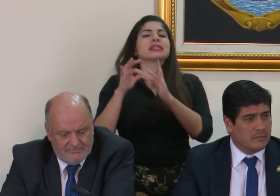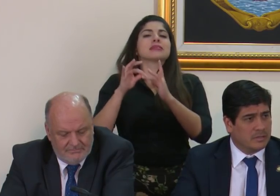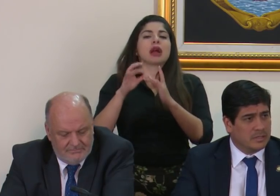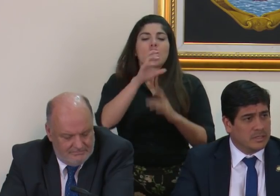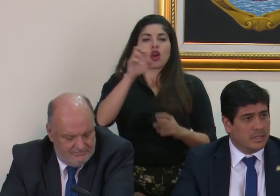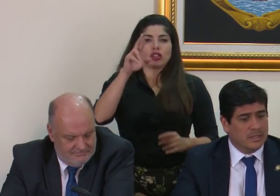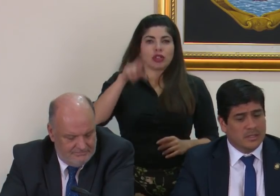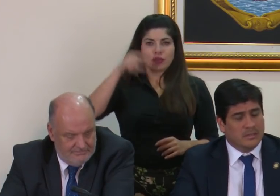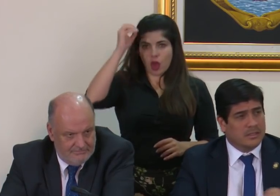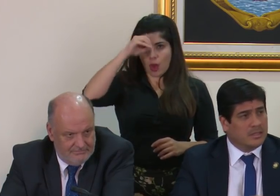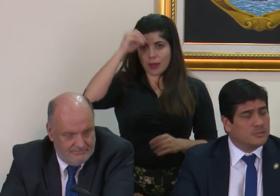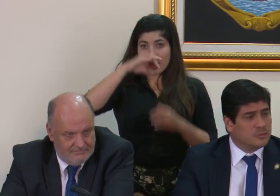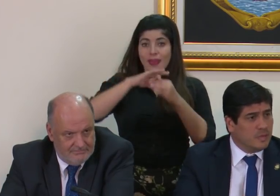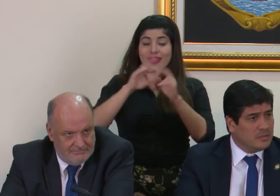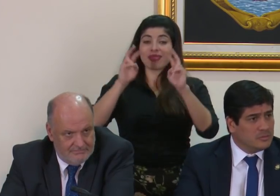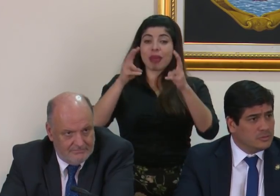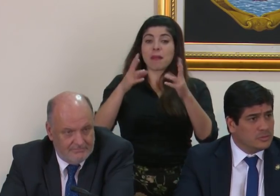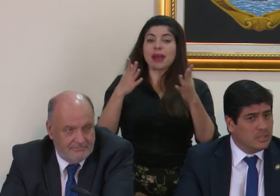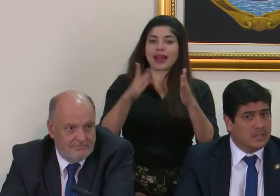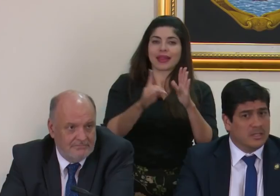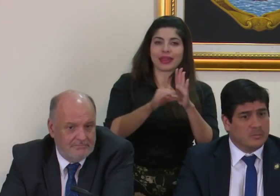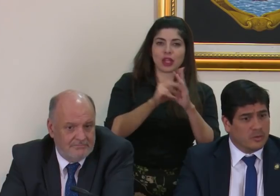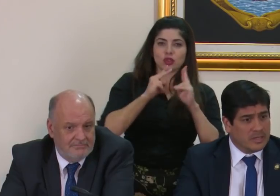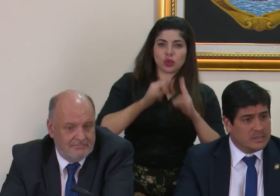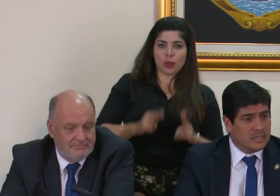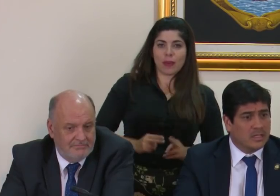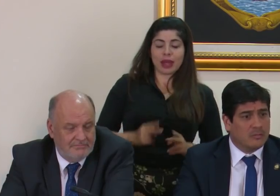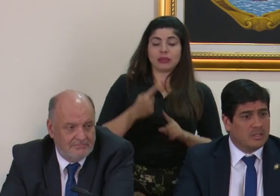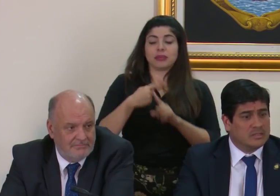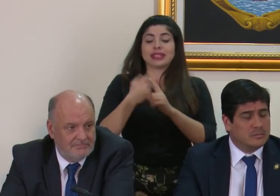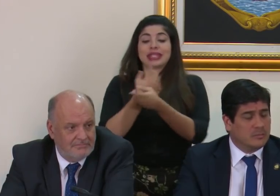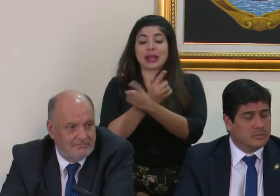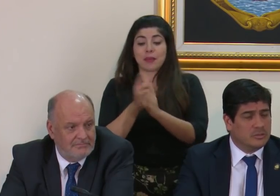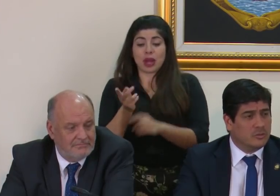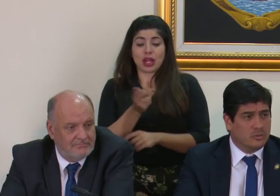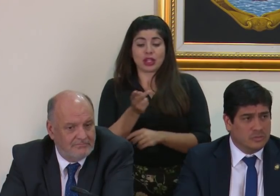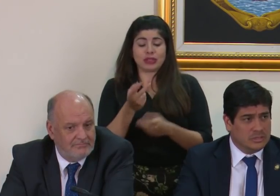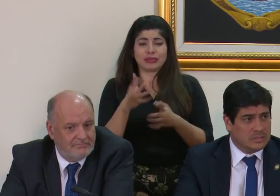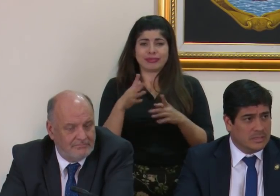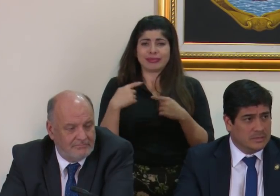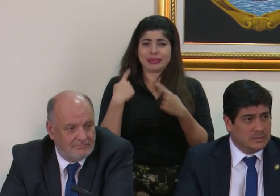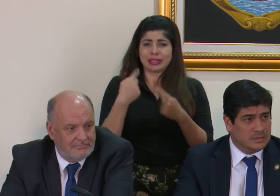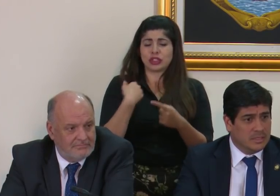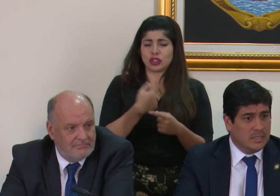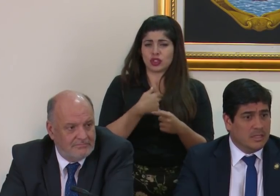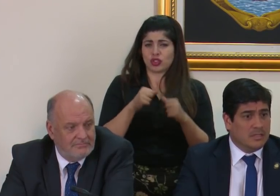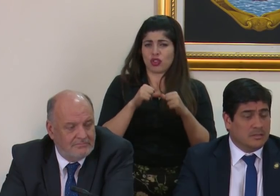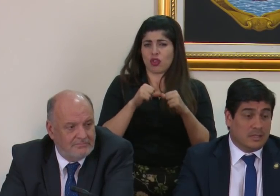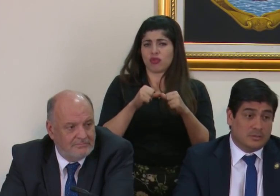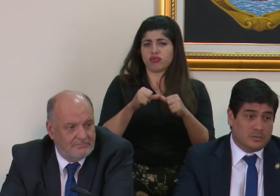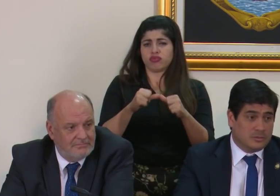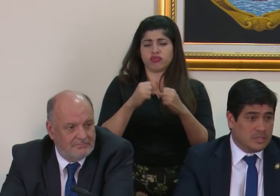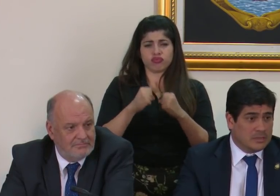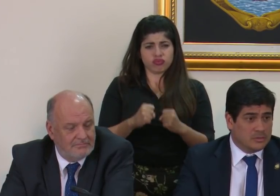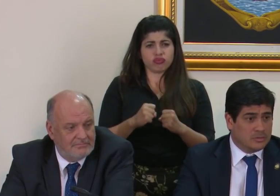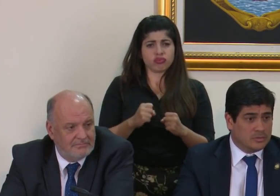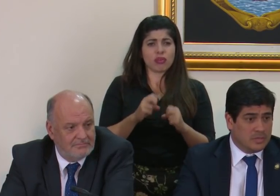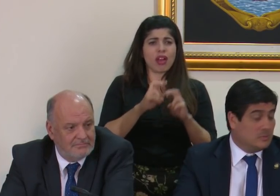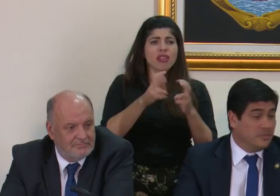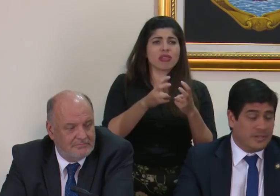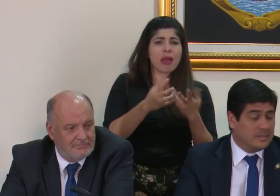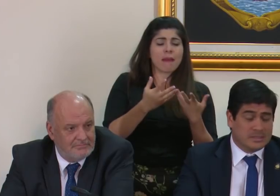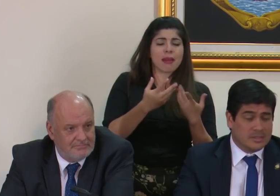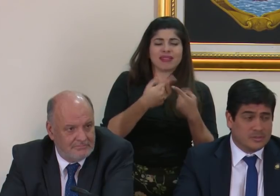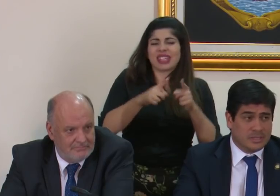Rica en materia de derechos humanos y de democracia en la cual hemos sido consistentes tanto en los casos